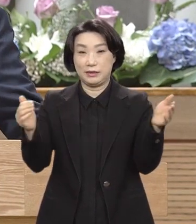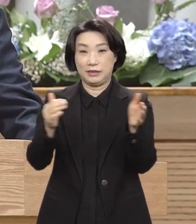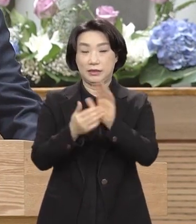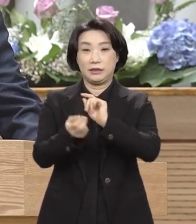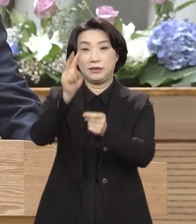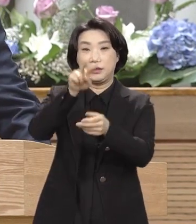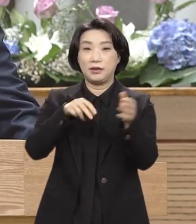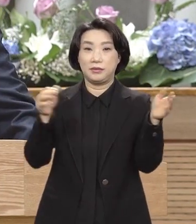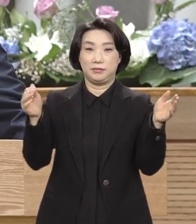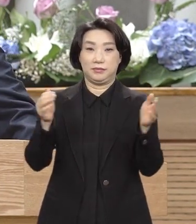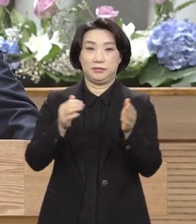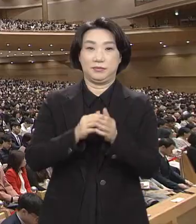대독합니다